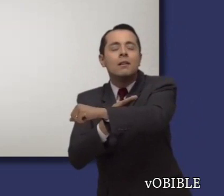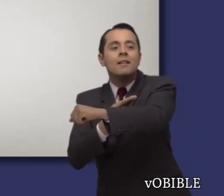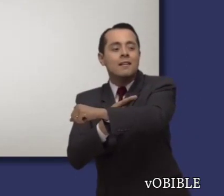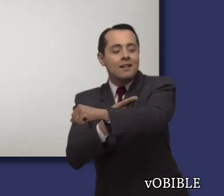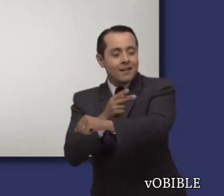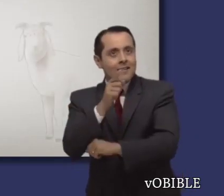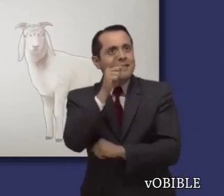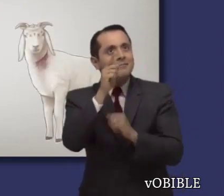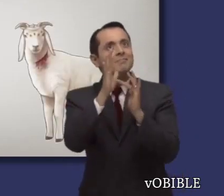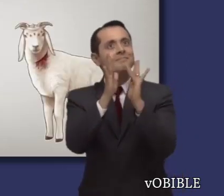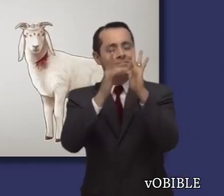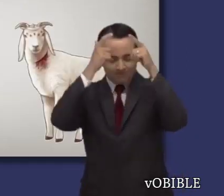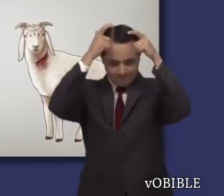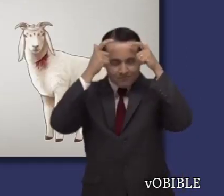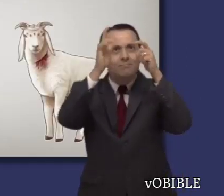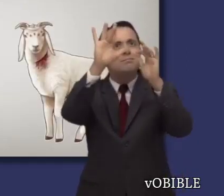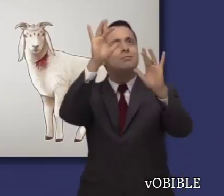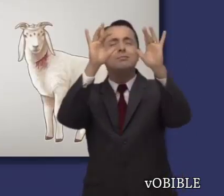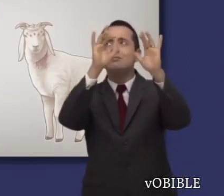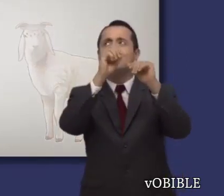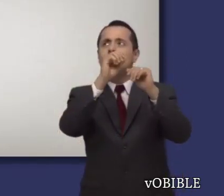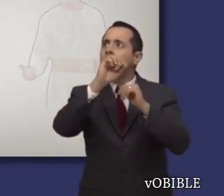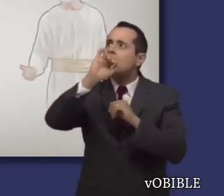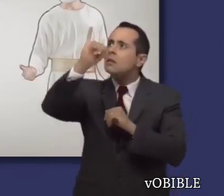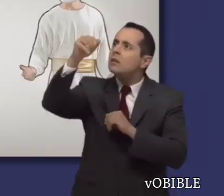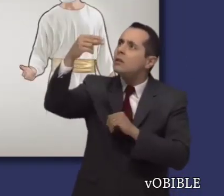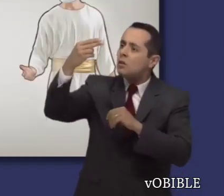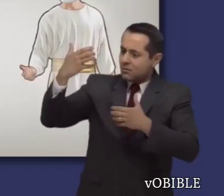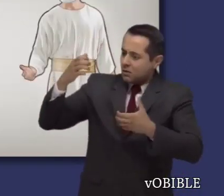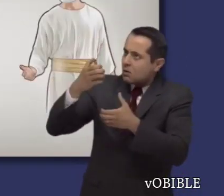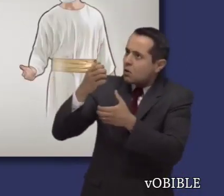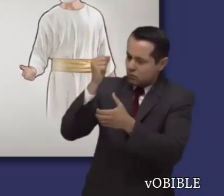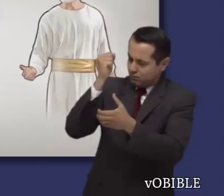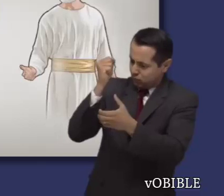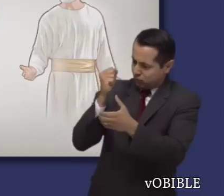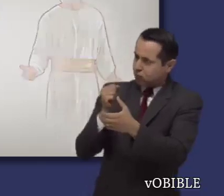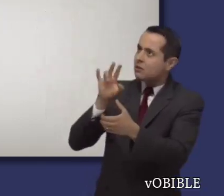entrega un rollo sellado con siete sellos al cordero, que es Cristo glorificado.